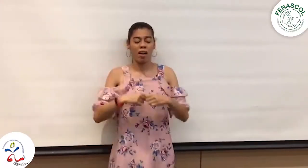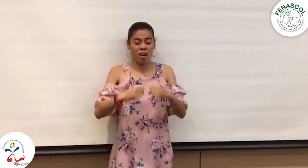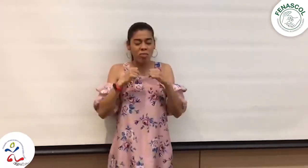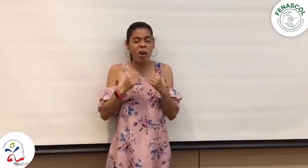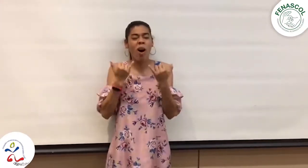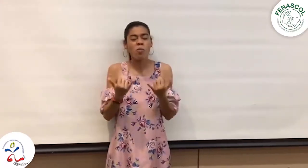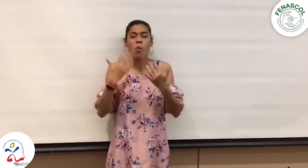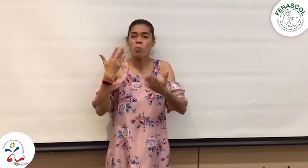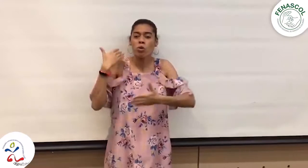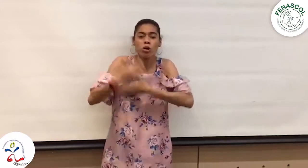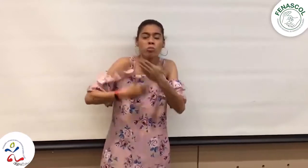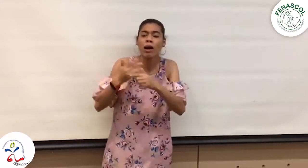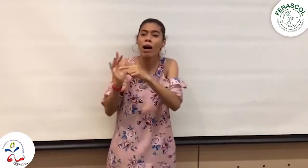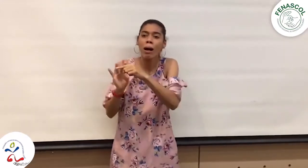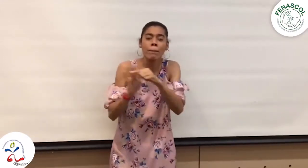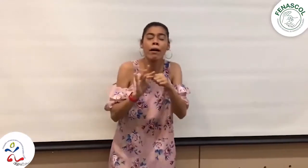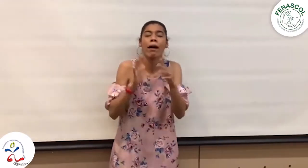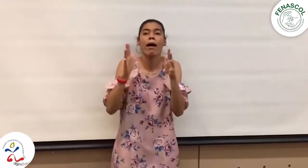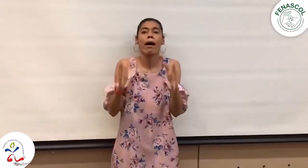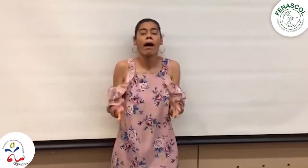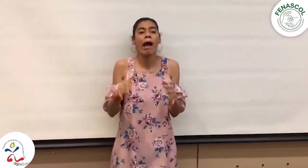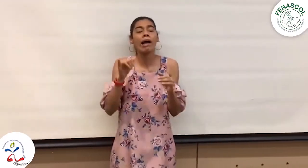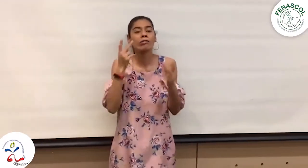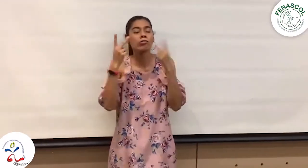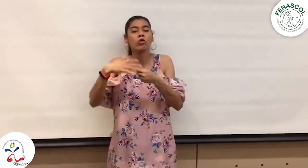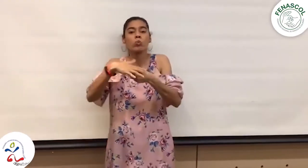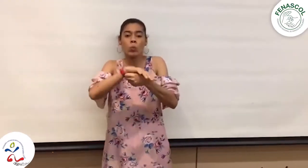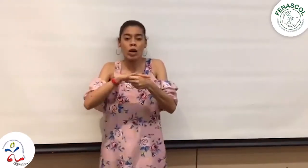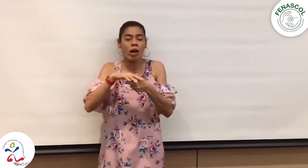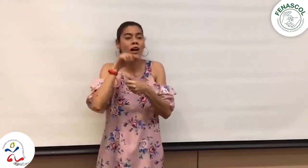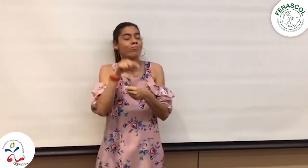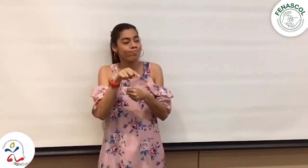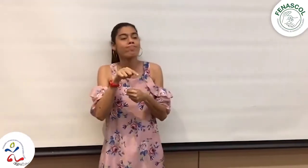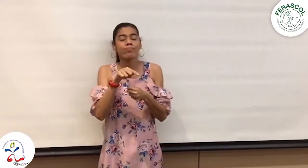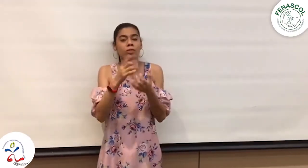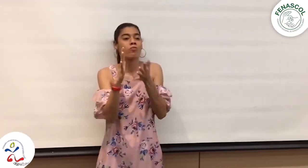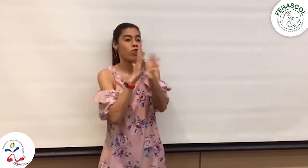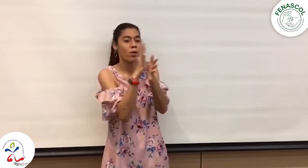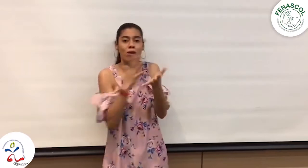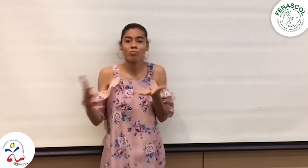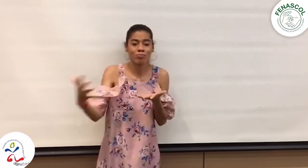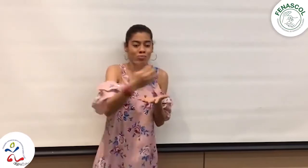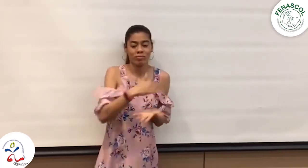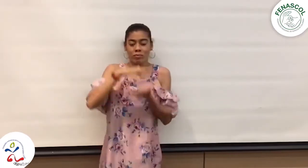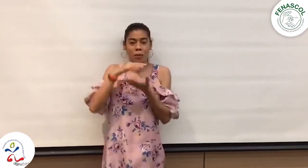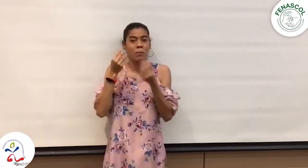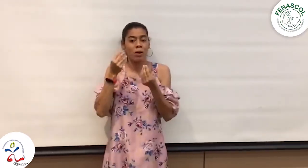interesante ver los puntos de vista y permite la construcción también como personas y cómo se deben implementar en los diferentes contextos y en las diferentes situaciones.